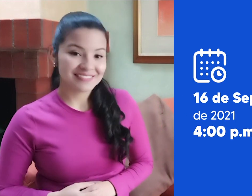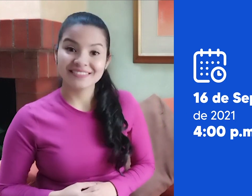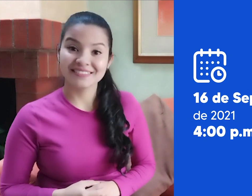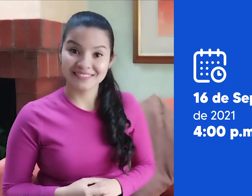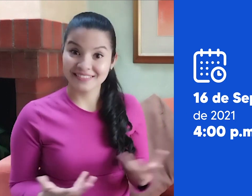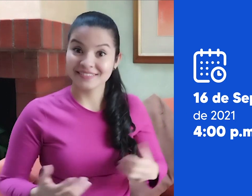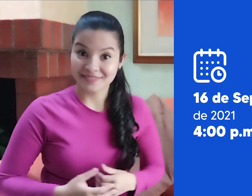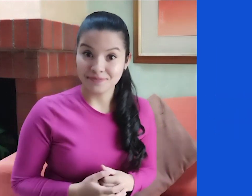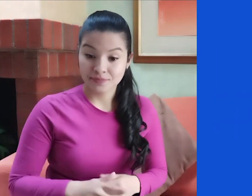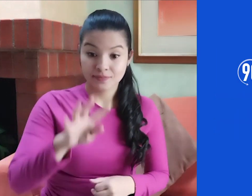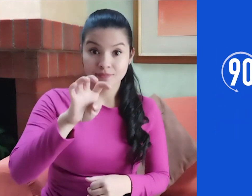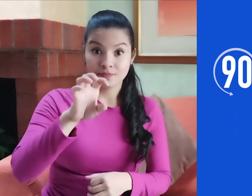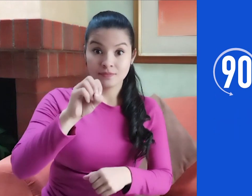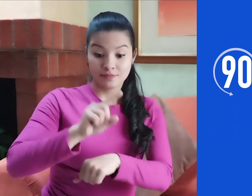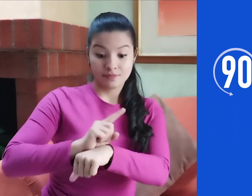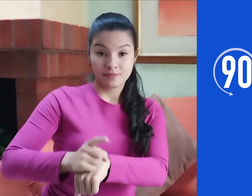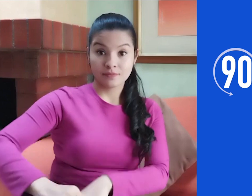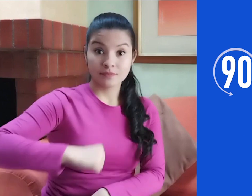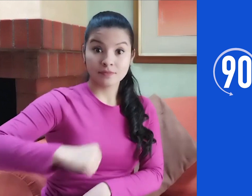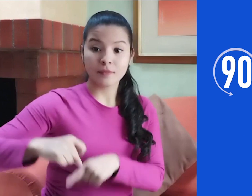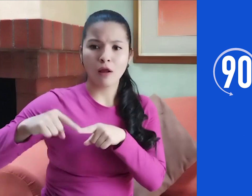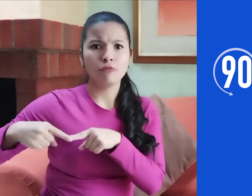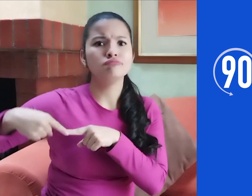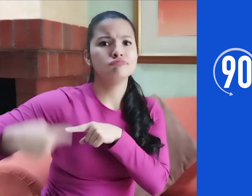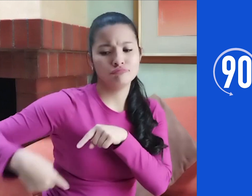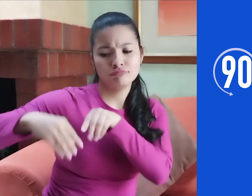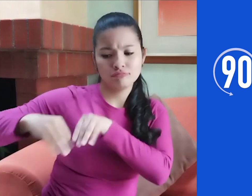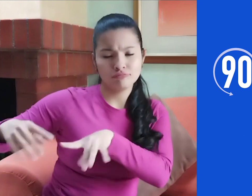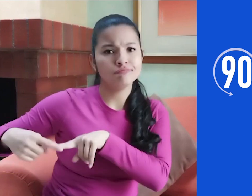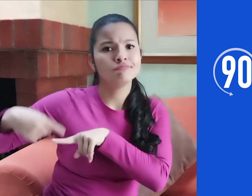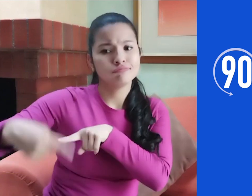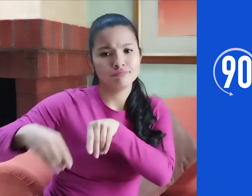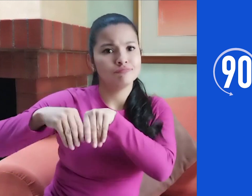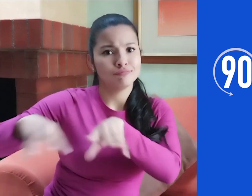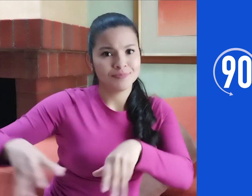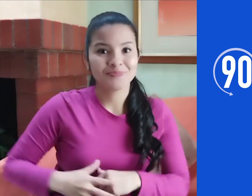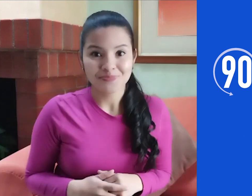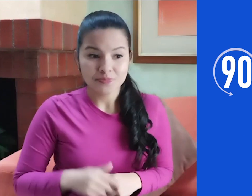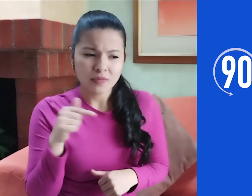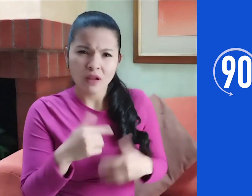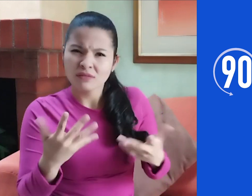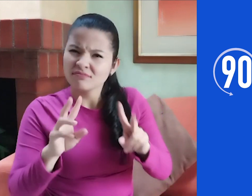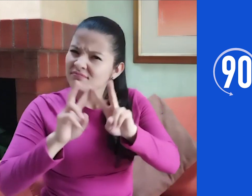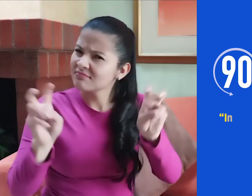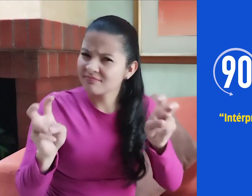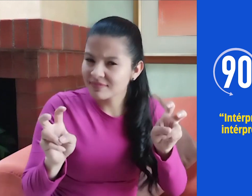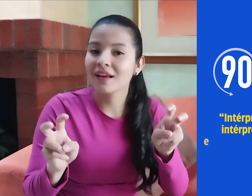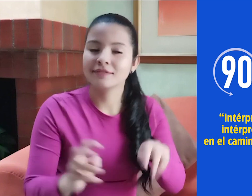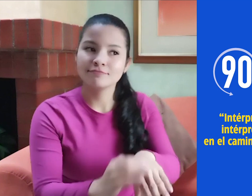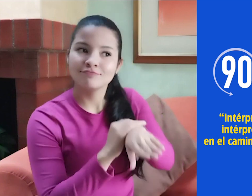a las 4 de la tarde, en el marco de los 90 minutos de los derechos. Allí se